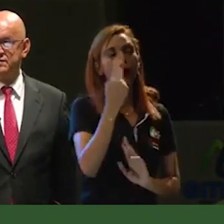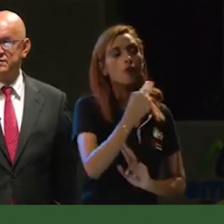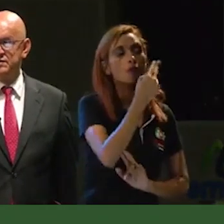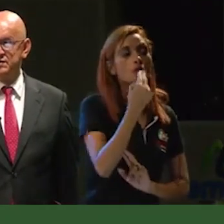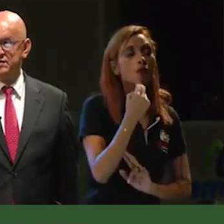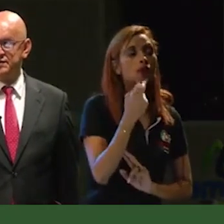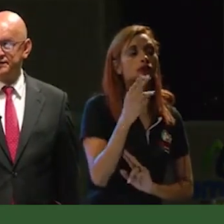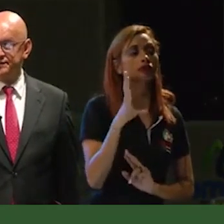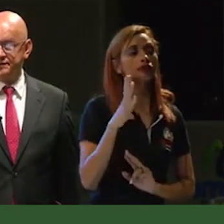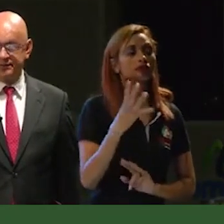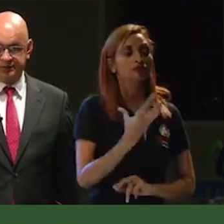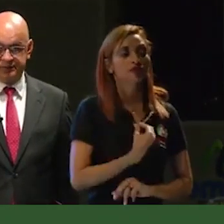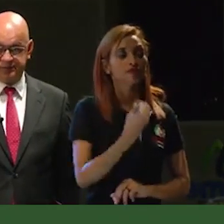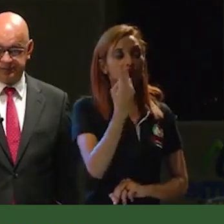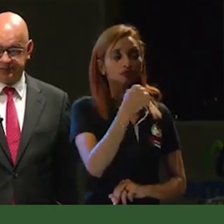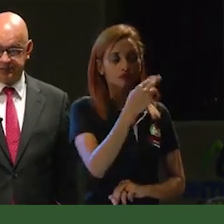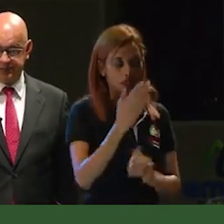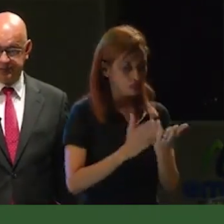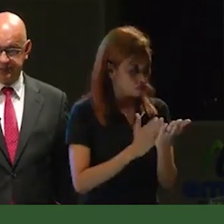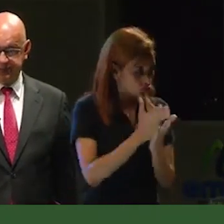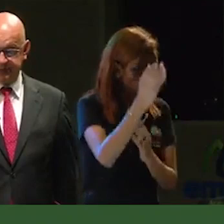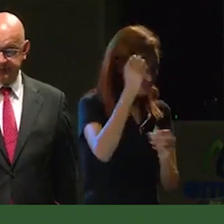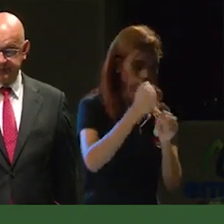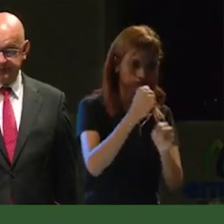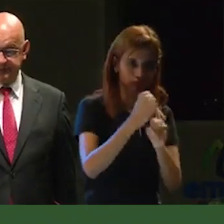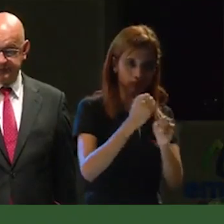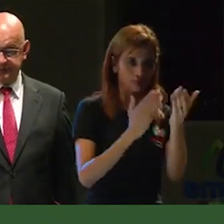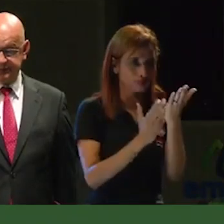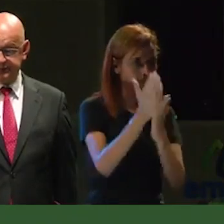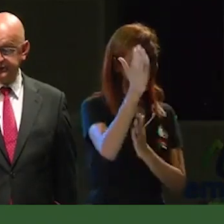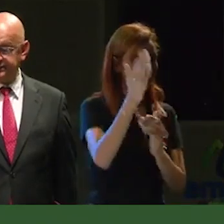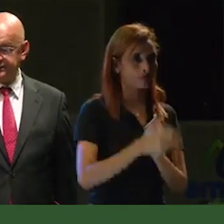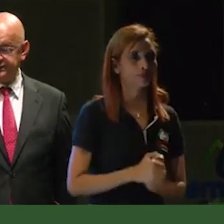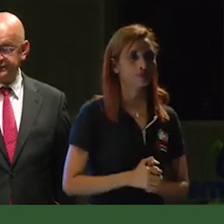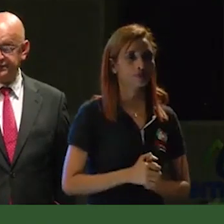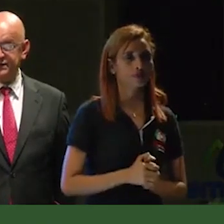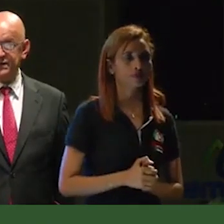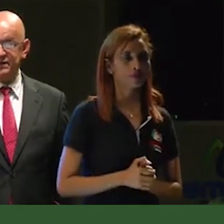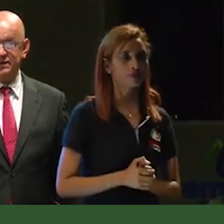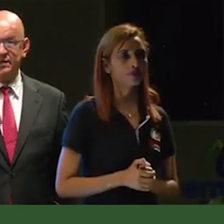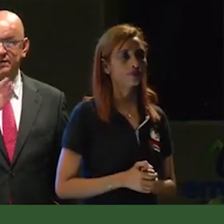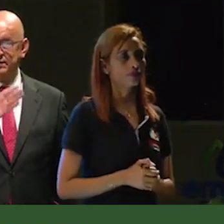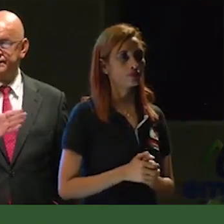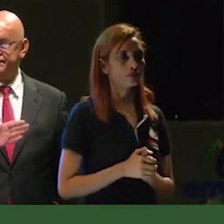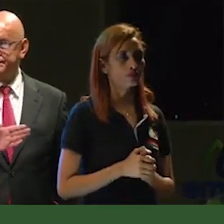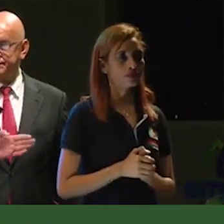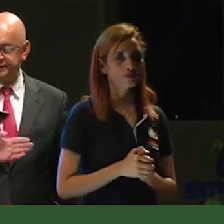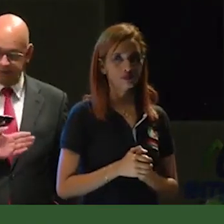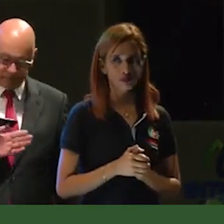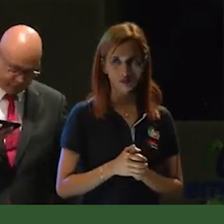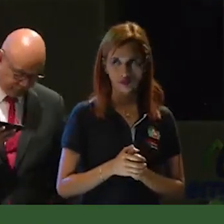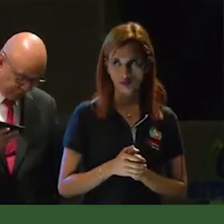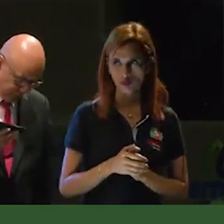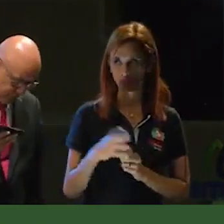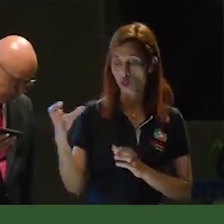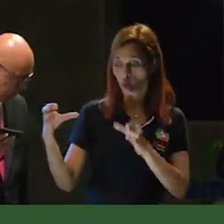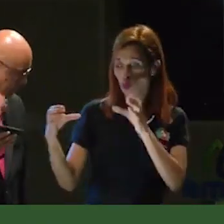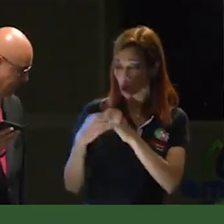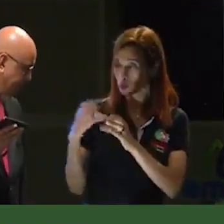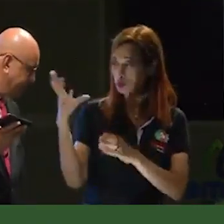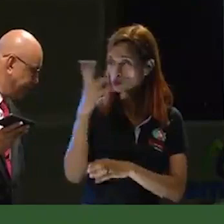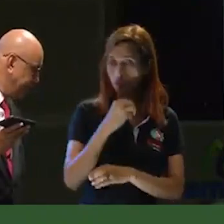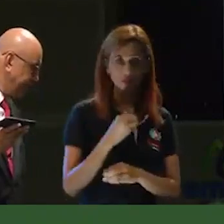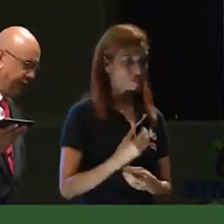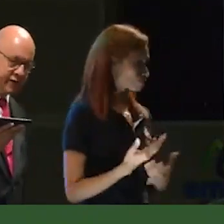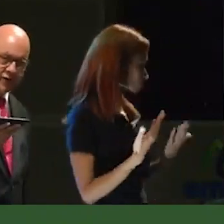nosotros. Y ahí vamos a seguir trabajando. Fuerte, con dedicación. Con este hermoso equipo de trabajo que ustedes